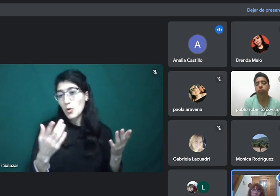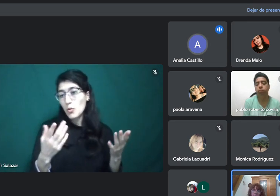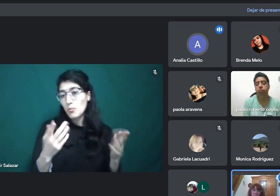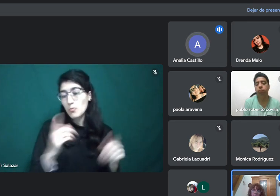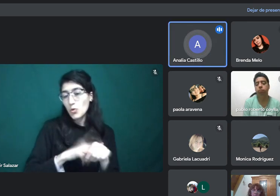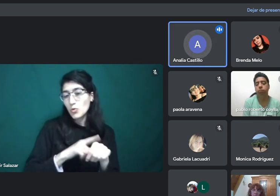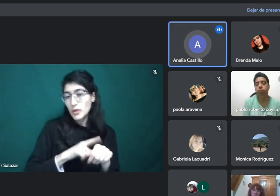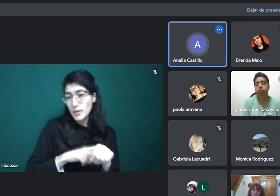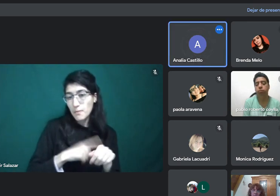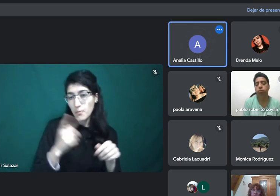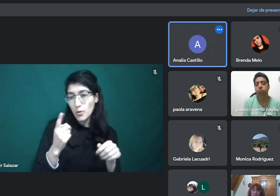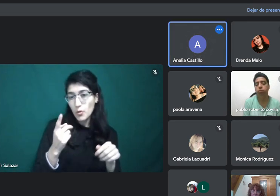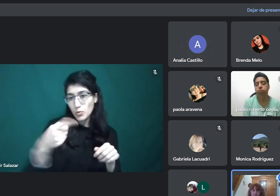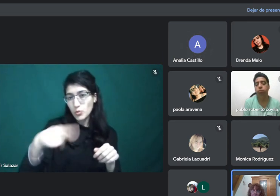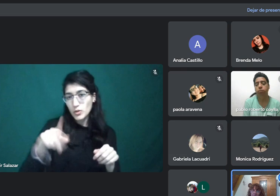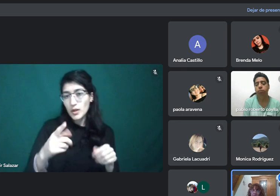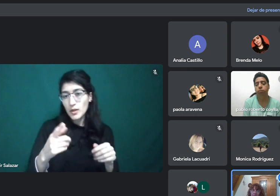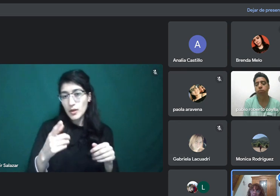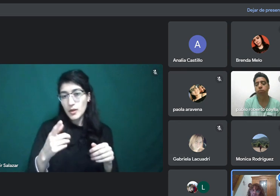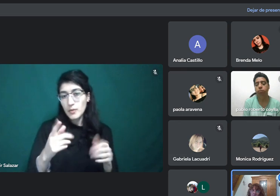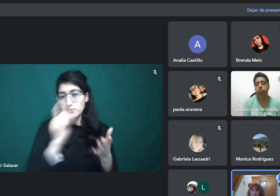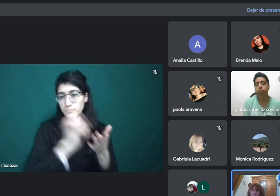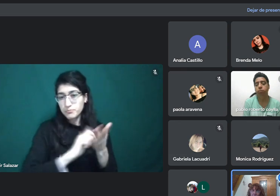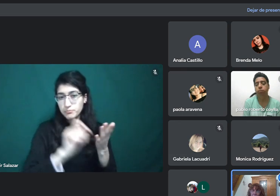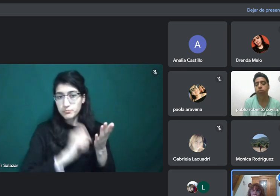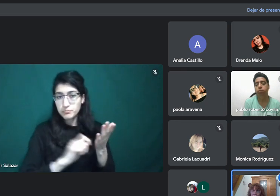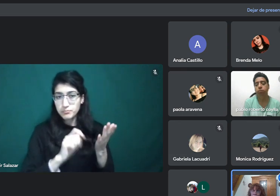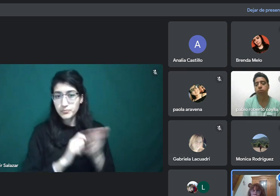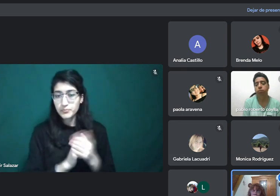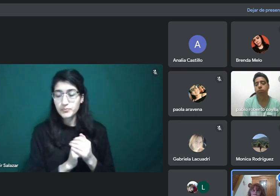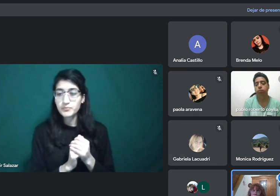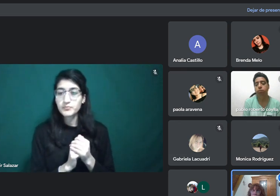¿La tercera parte? Sí, ¿estas la alcanzaron a hacer?